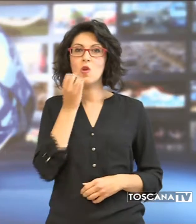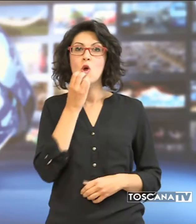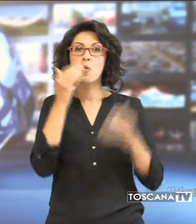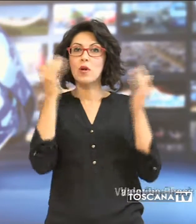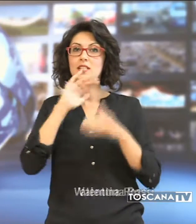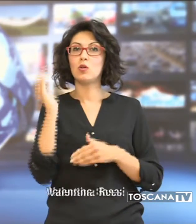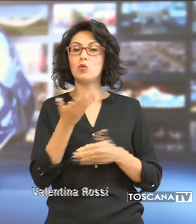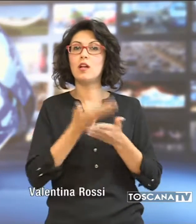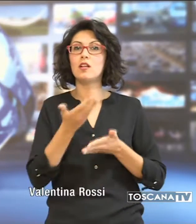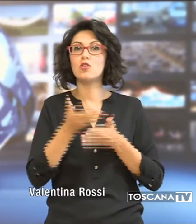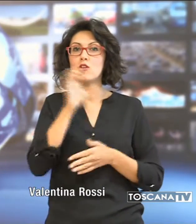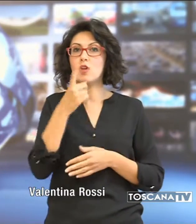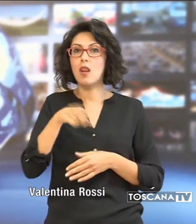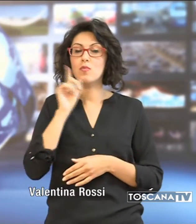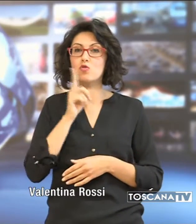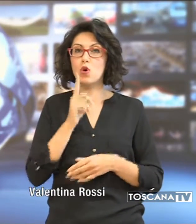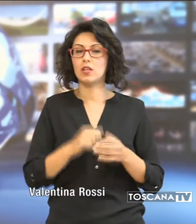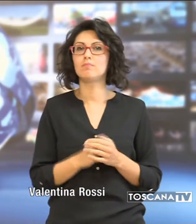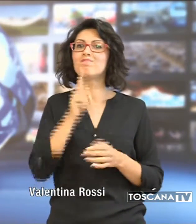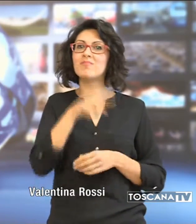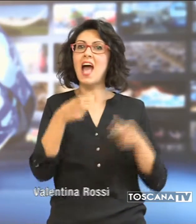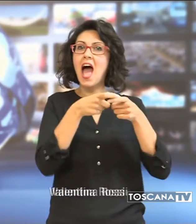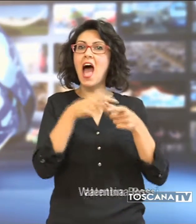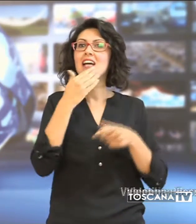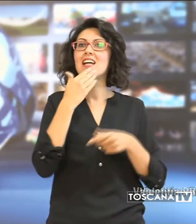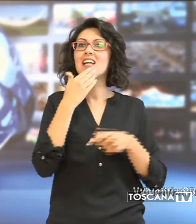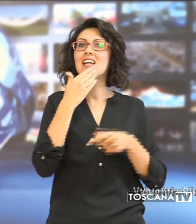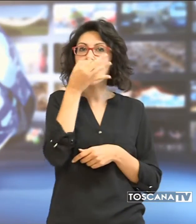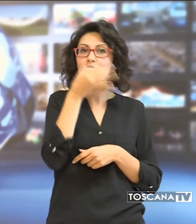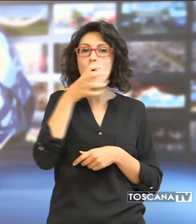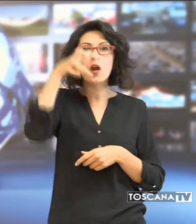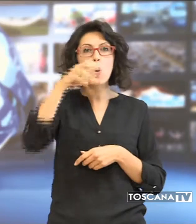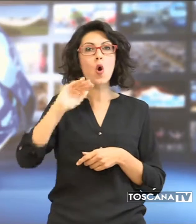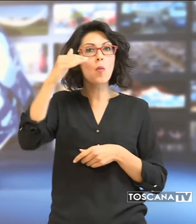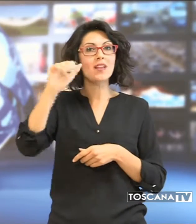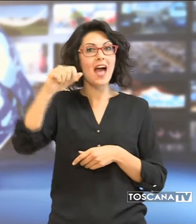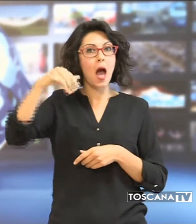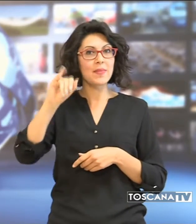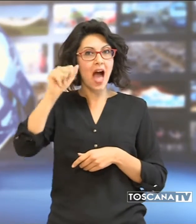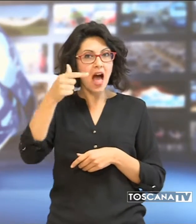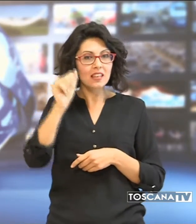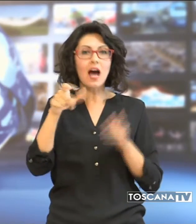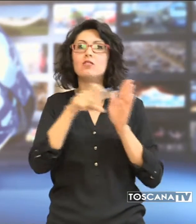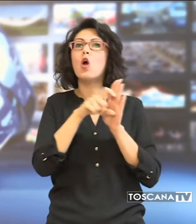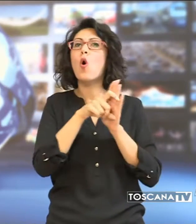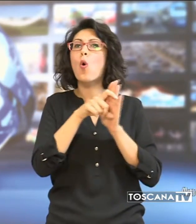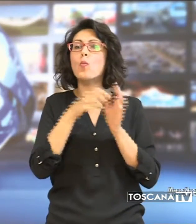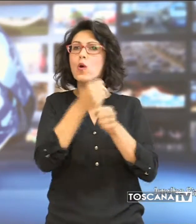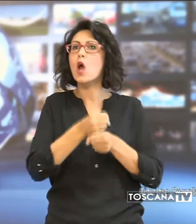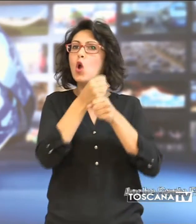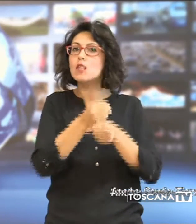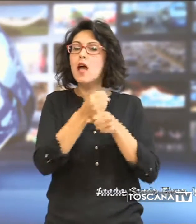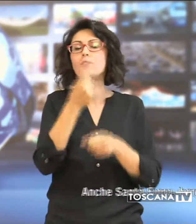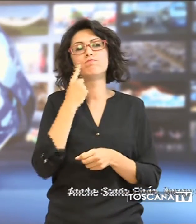Ciao a tutti dal telegiornale regionale per i sordi. Anche Santa Fiora, borgo sul monte Amiata, nel comune di Grosseto,